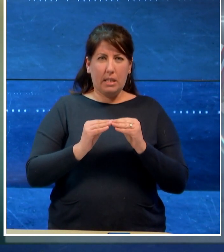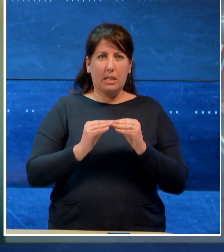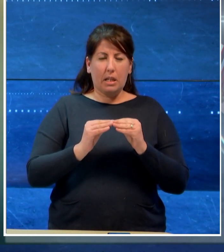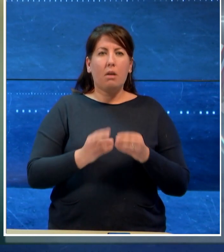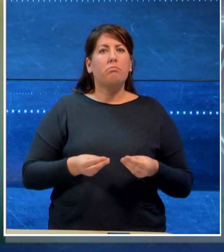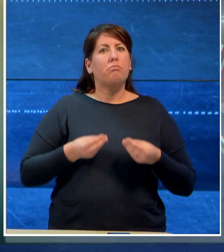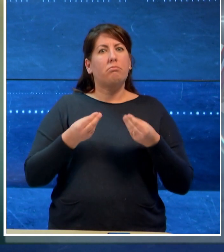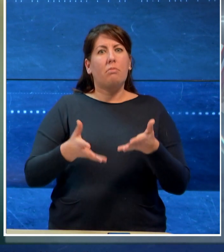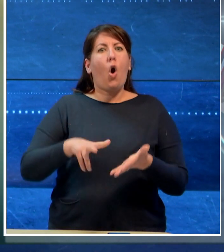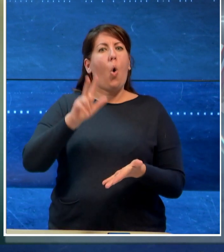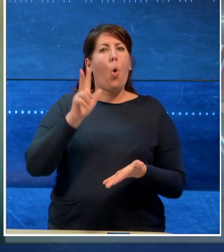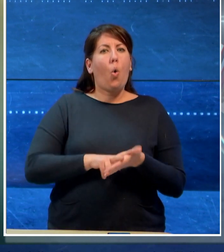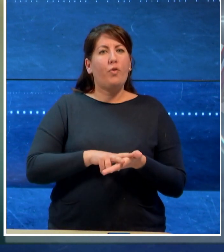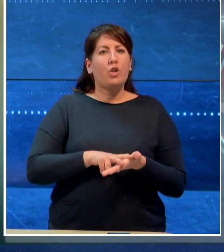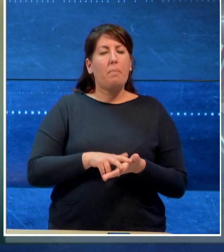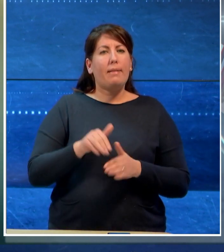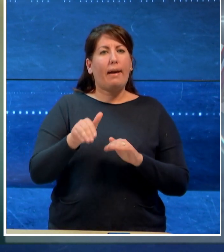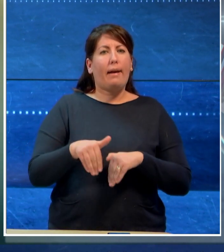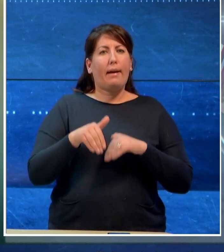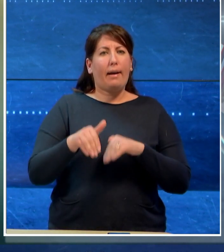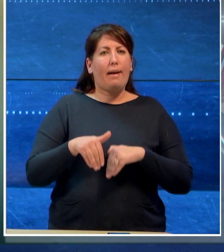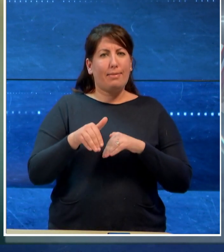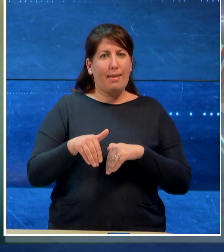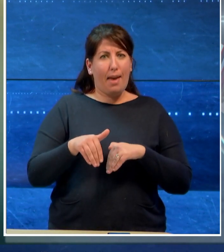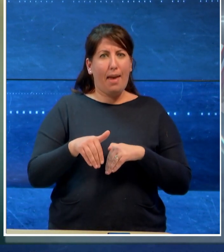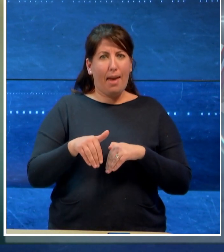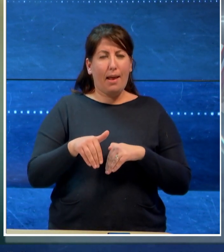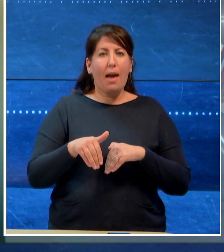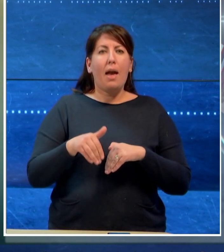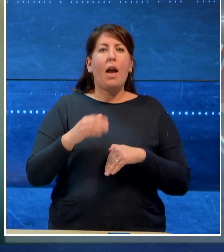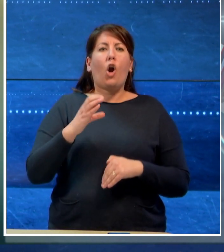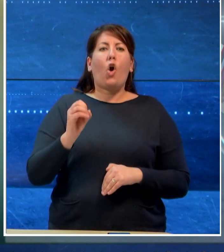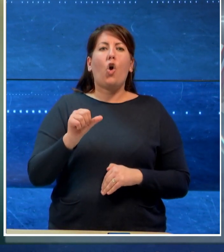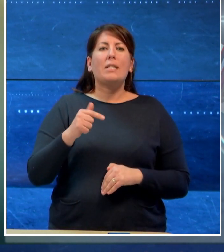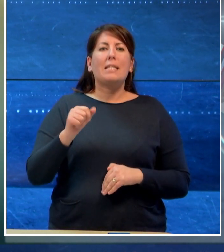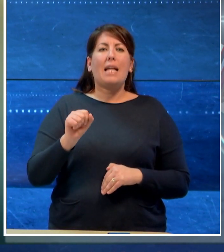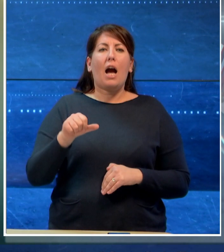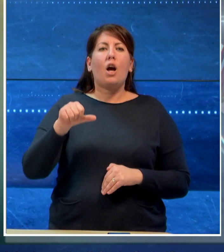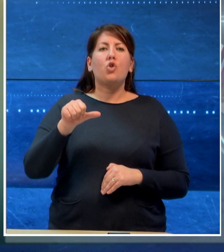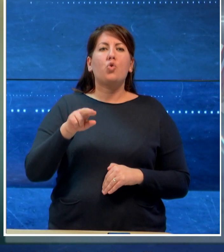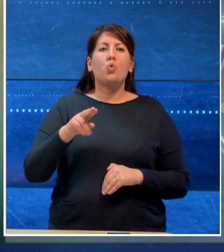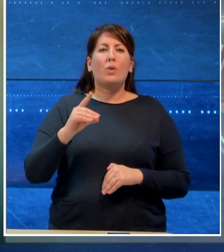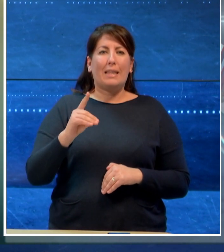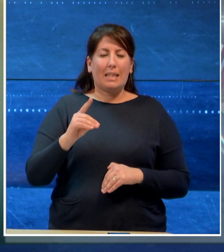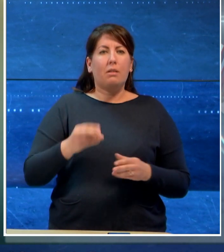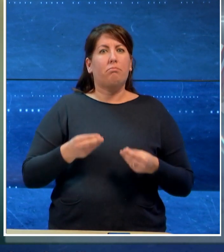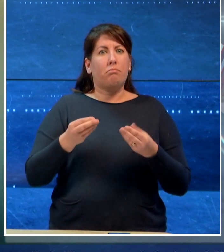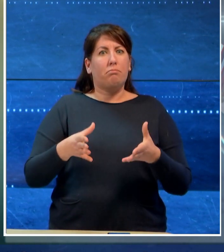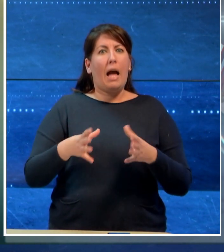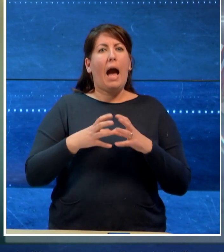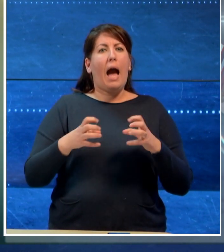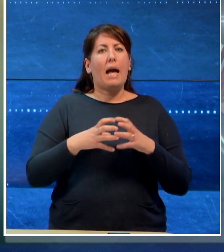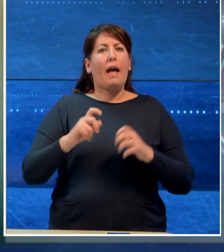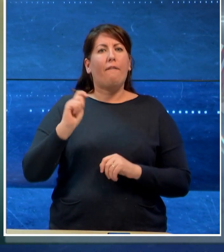il cantiere del primo lotto di Costa Sud all'impresa aggiudicataria